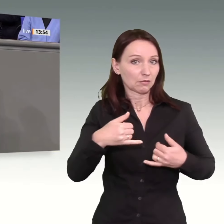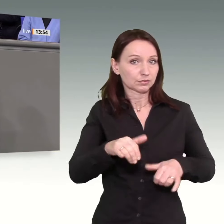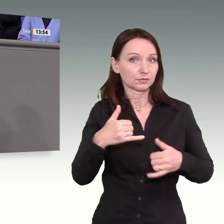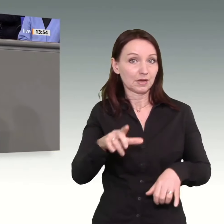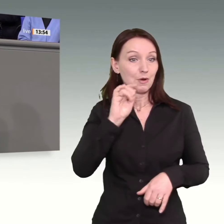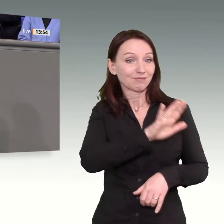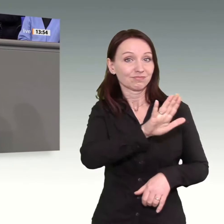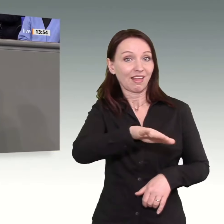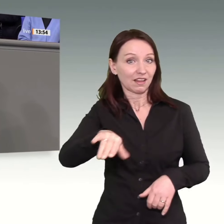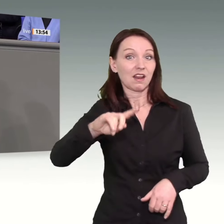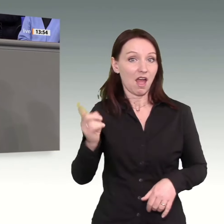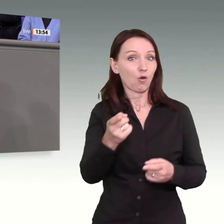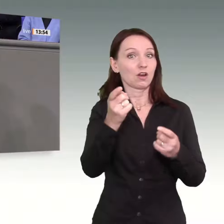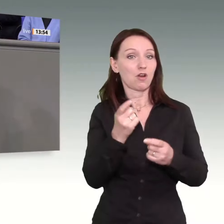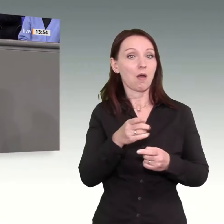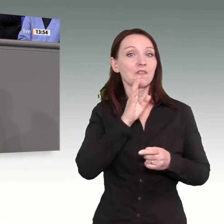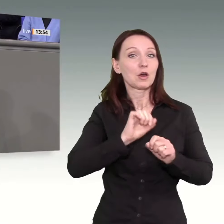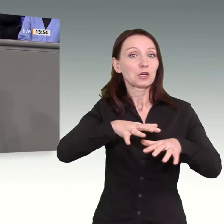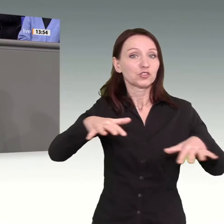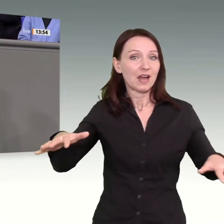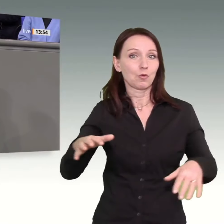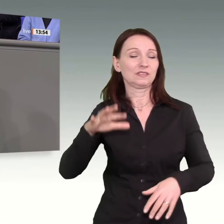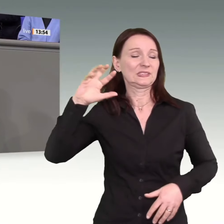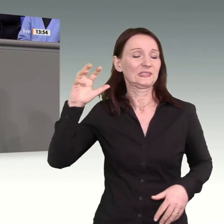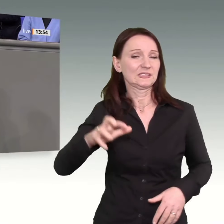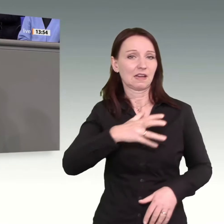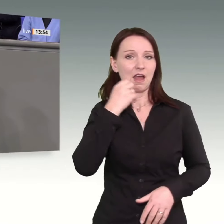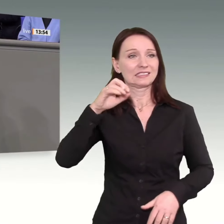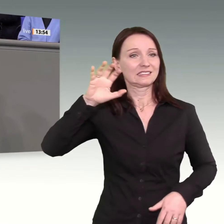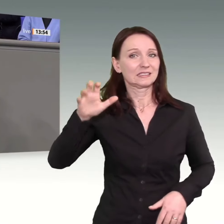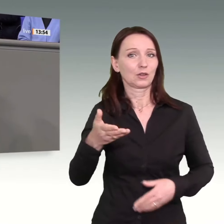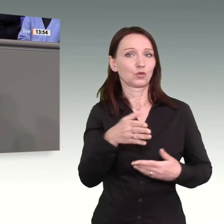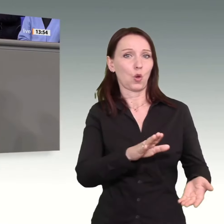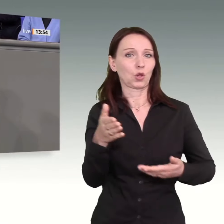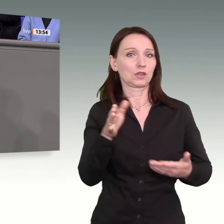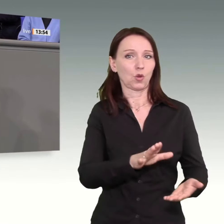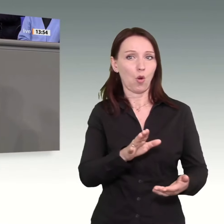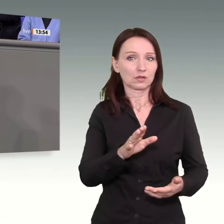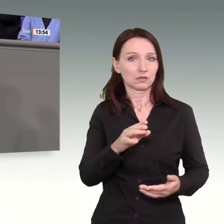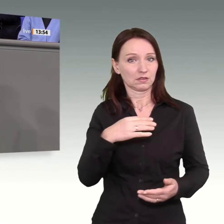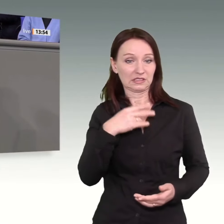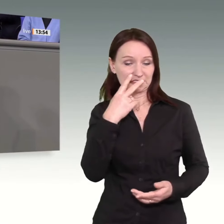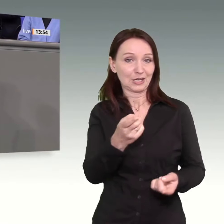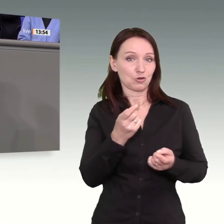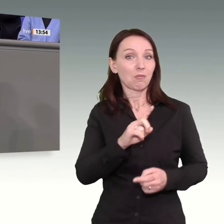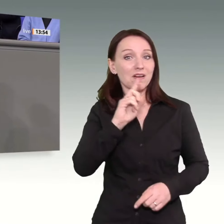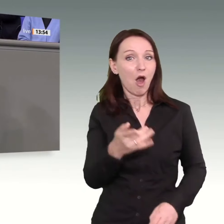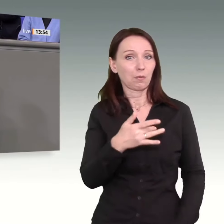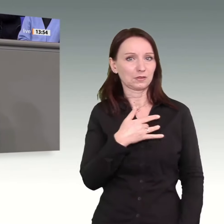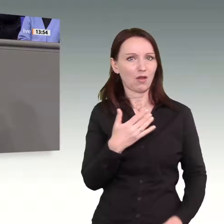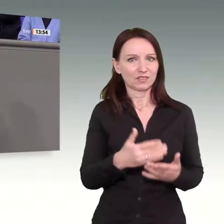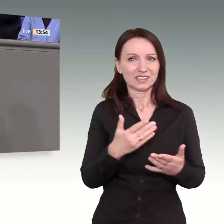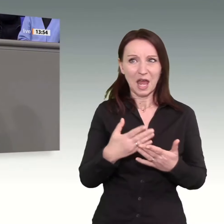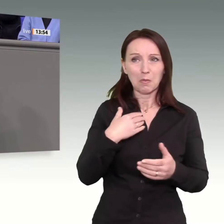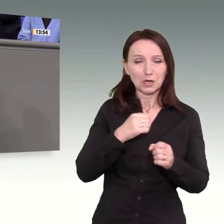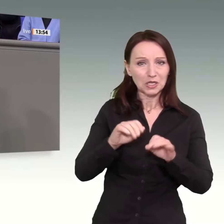werden, auch betroffen sein. Und dass man das trotzdem zum Geschäftsmodell machen kann, ist ja deshalb so verrückt, weil es ja nicht nur deren Kinder sind, die unter ihren